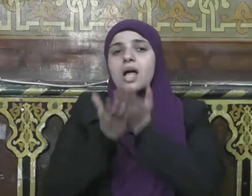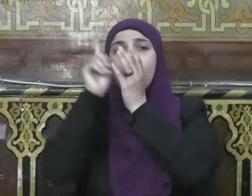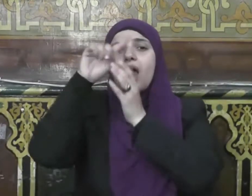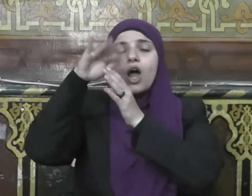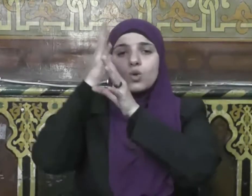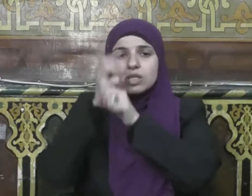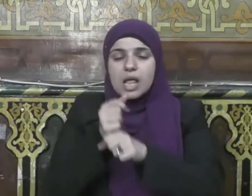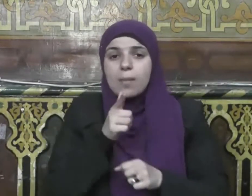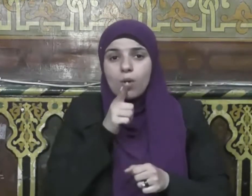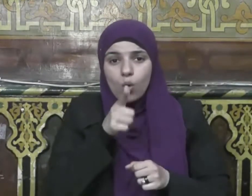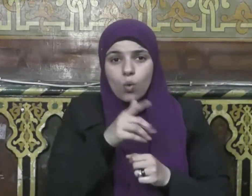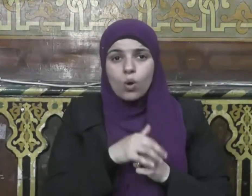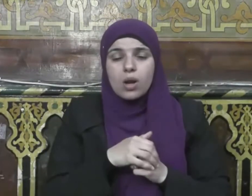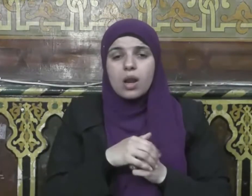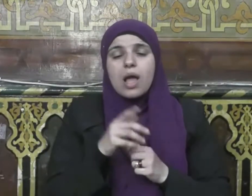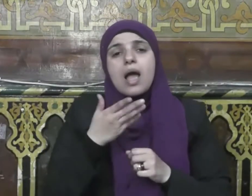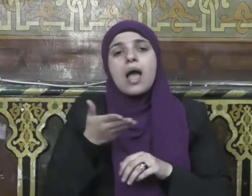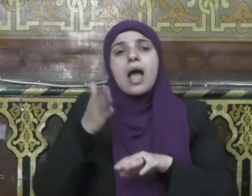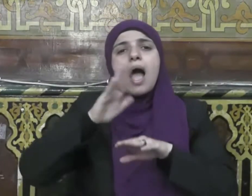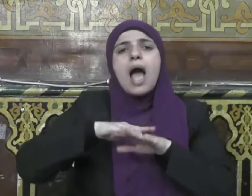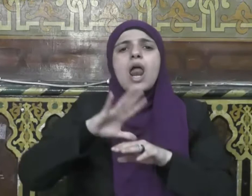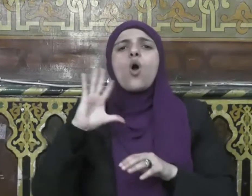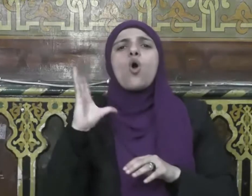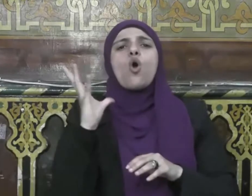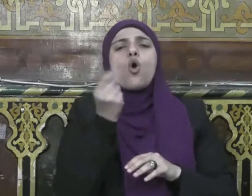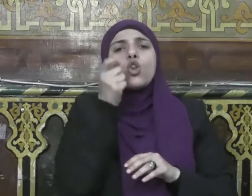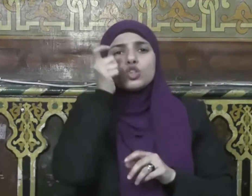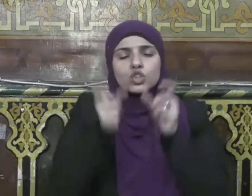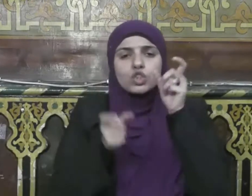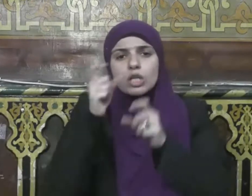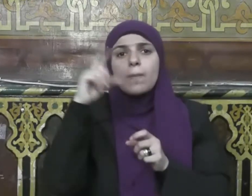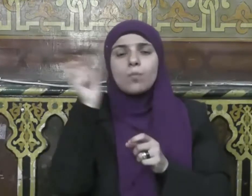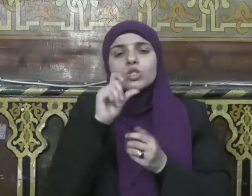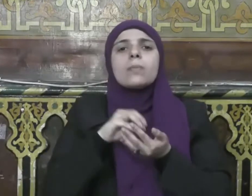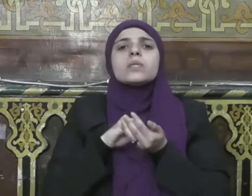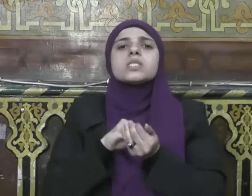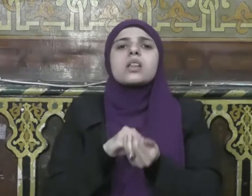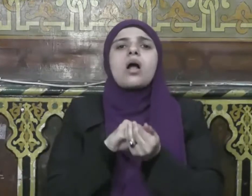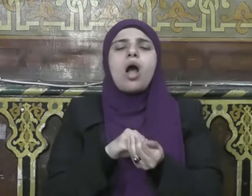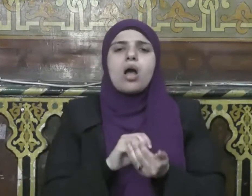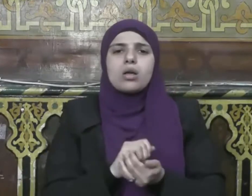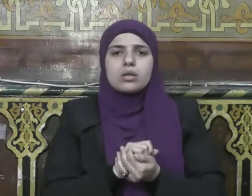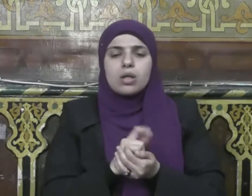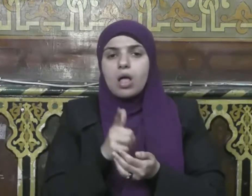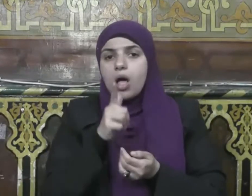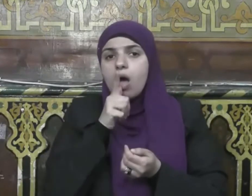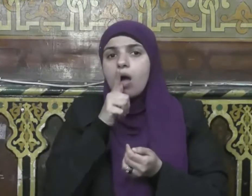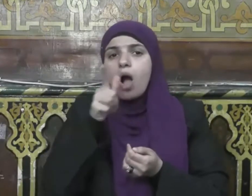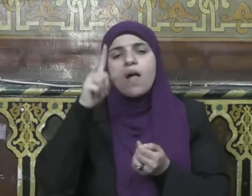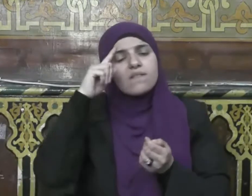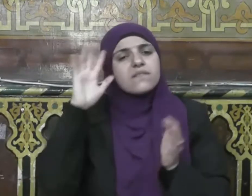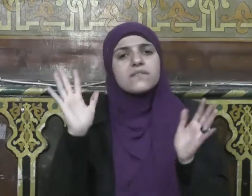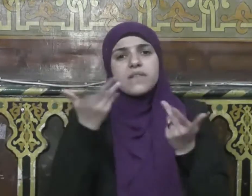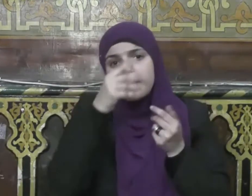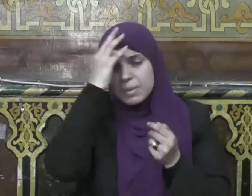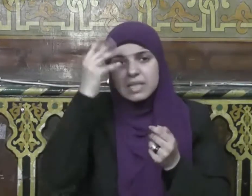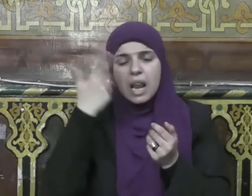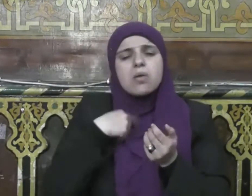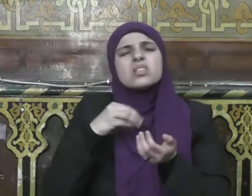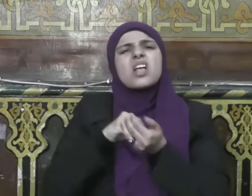قال أفرأيت إن لم يجد قال يعمل بيده فينفع نفسه